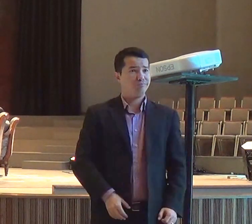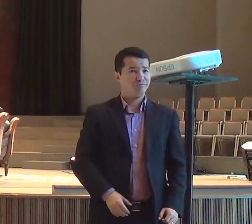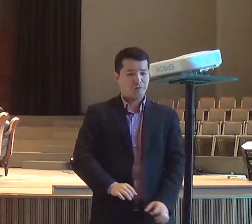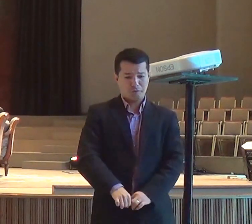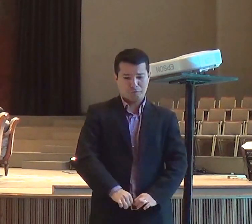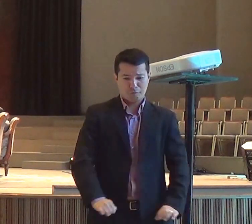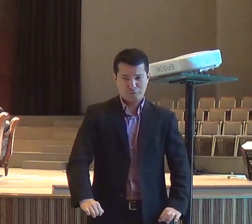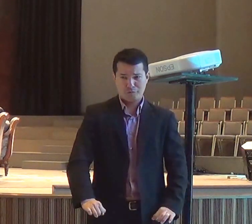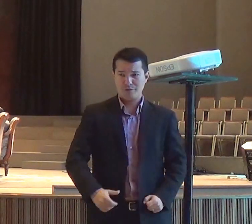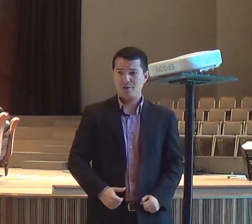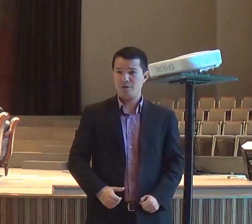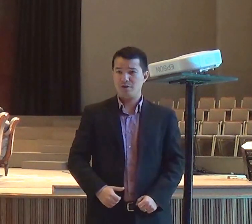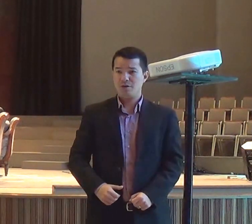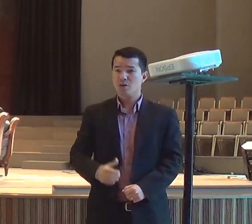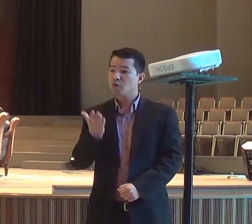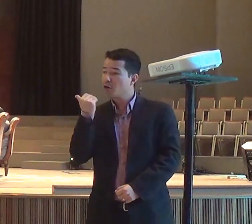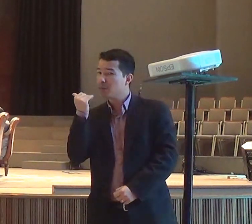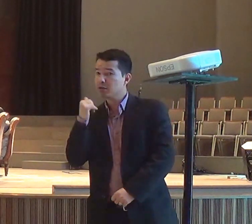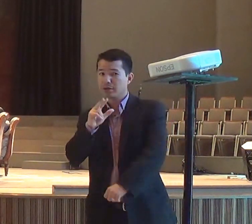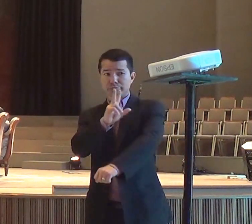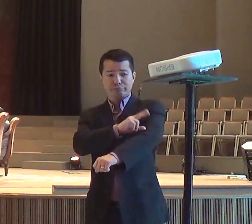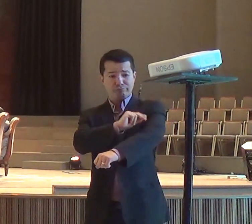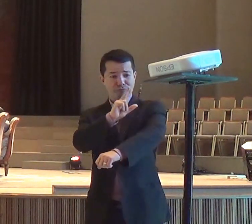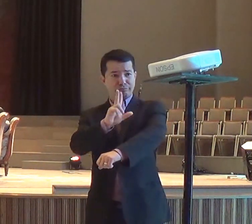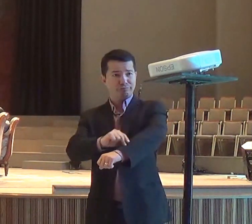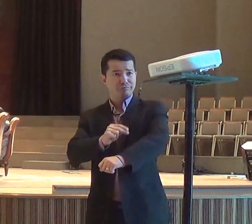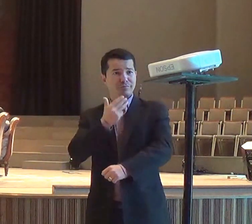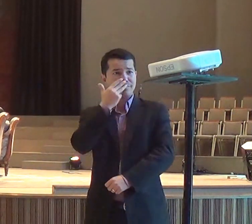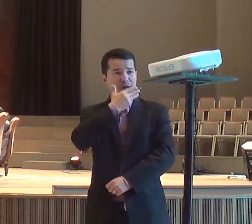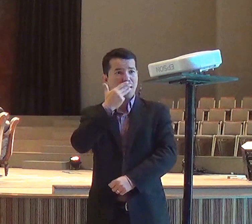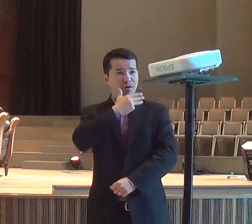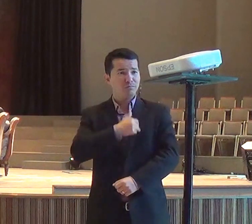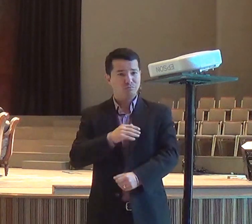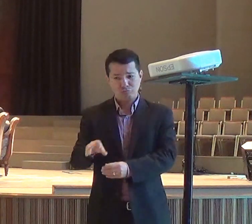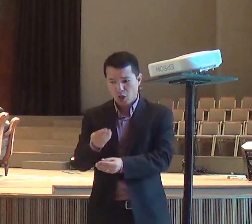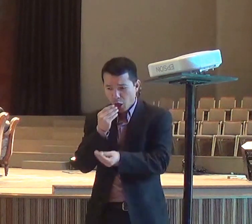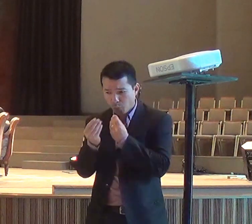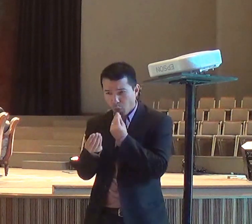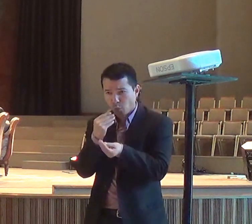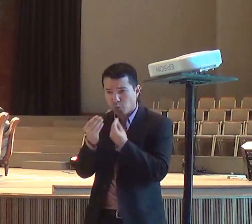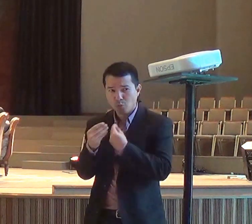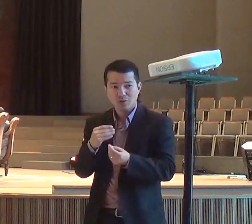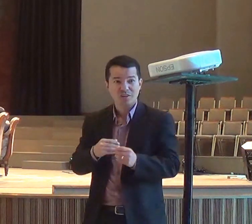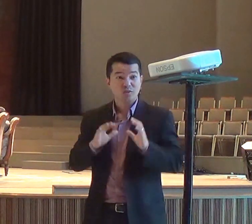uma comida, estranha, e todo mundo, dizia assim, você vai ser, que nem Elias,